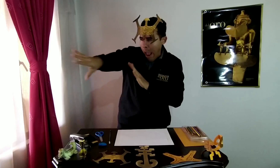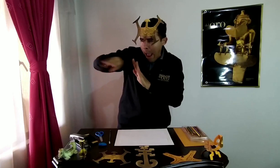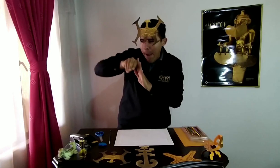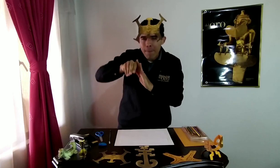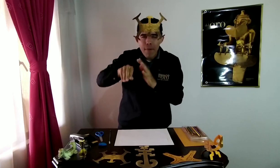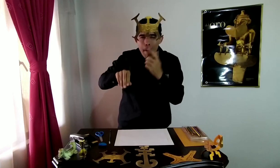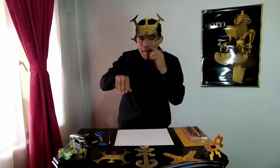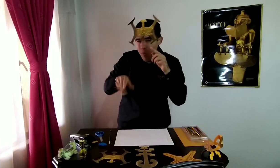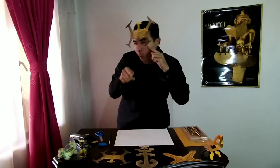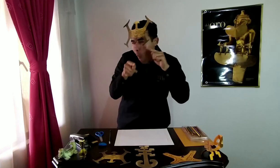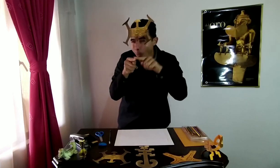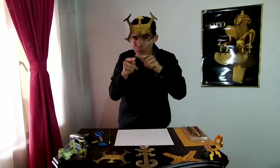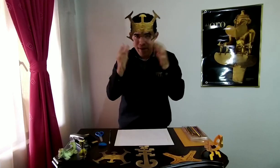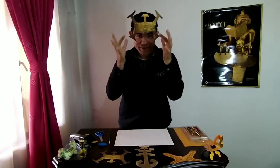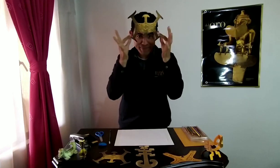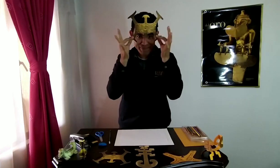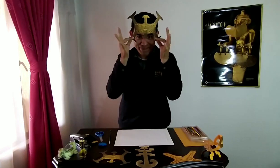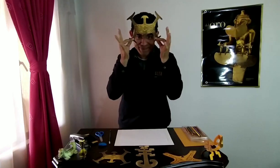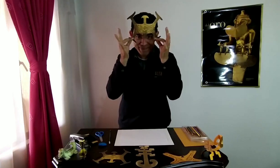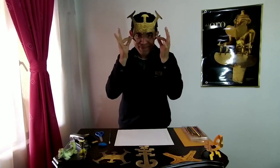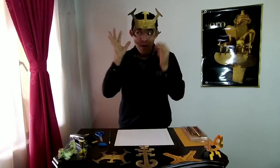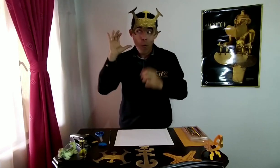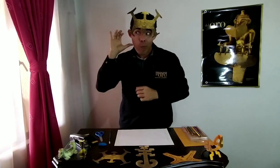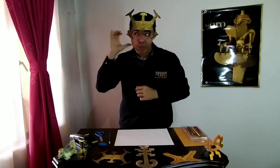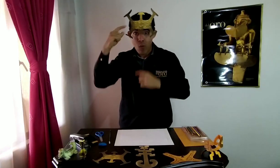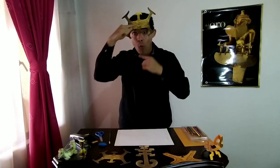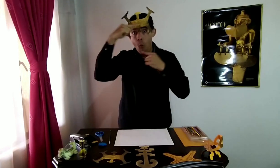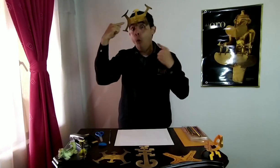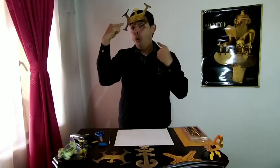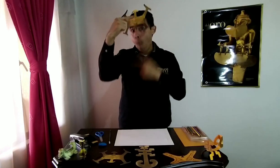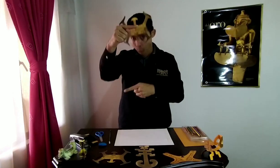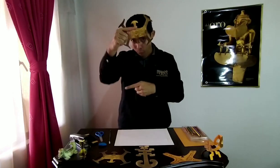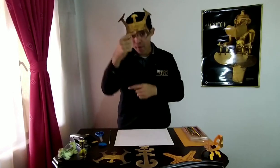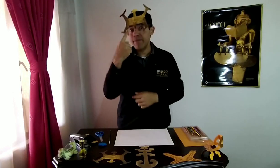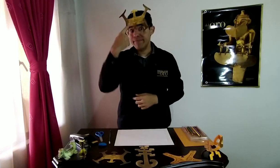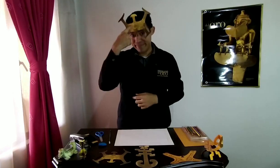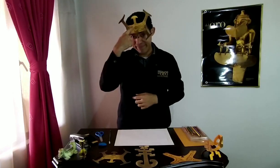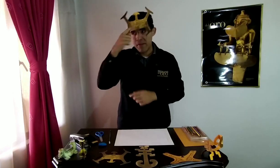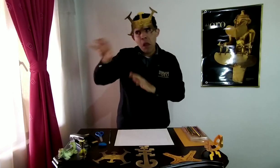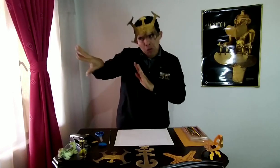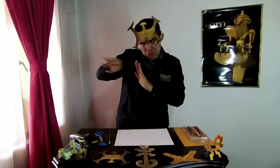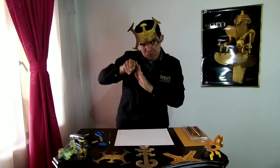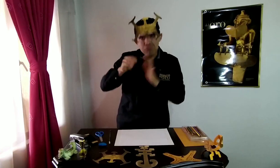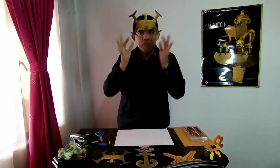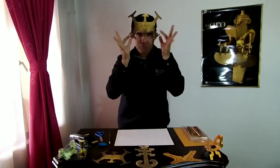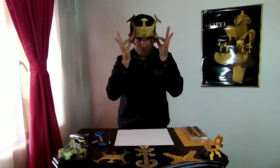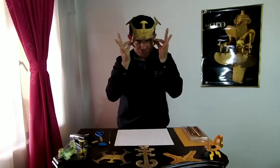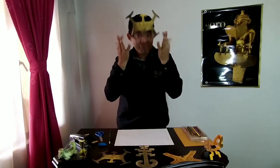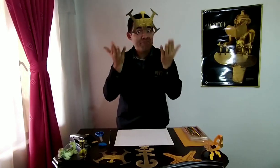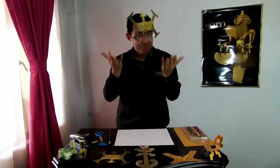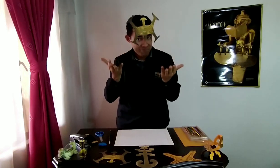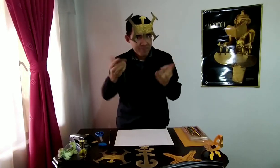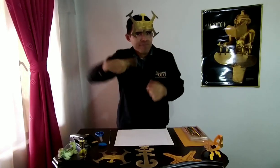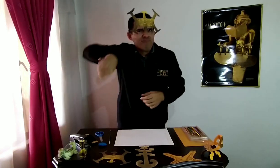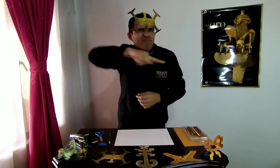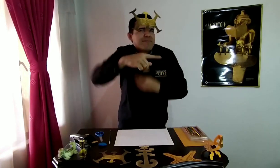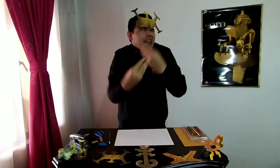He tomado como referente este adorno para la cabeza. Es una diadema. La original